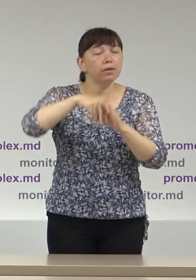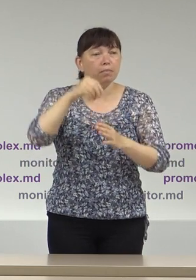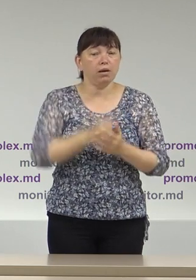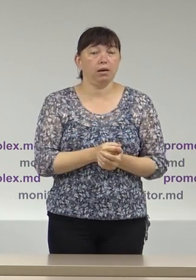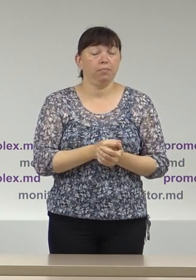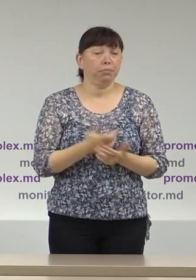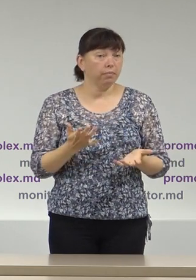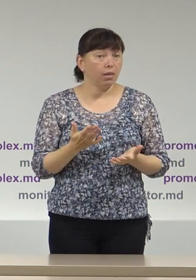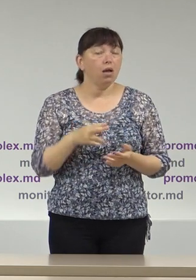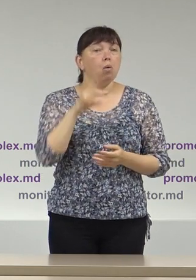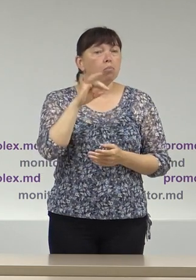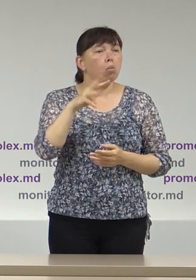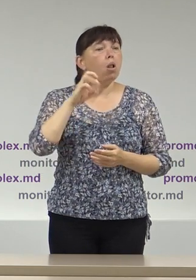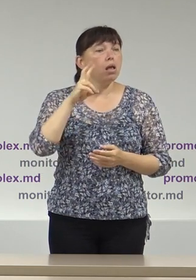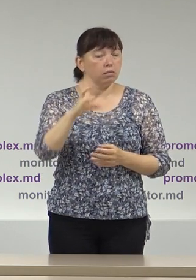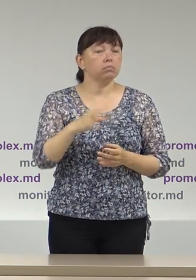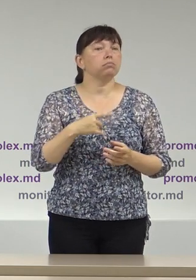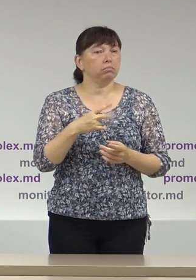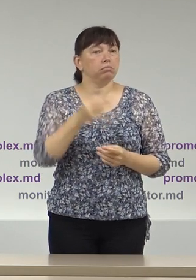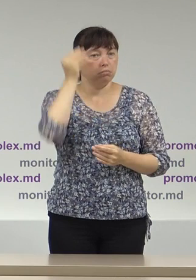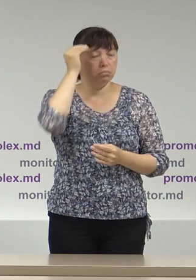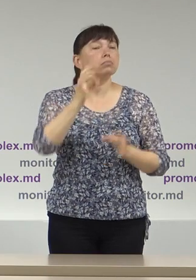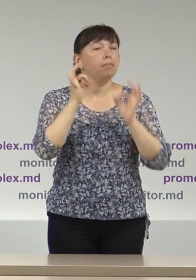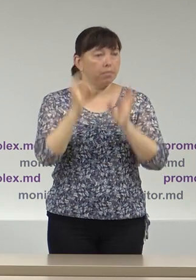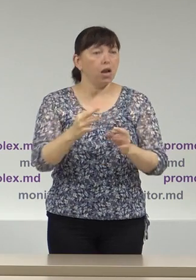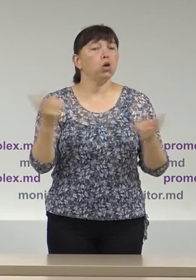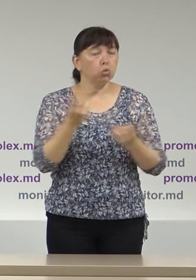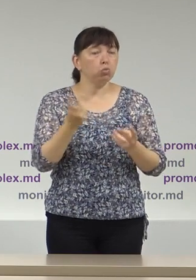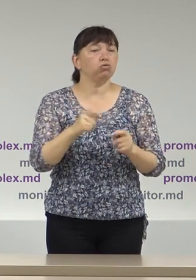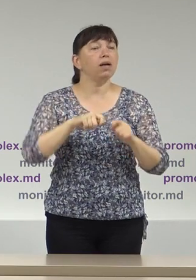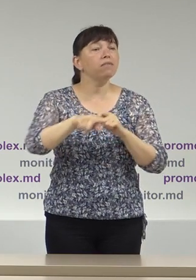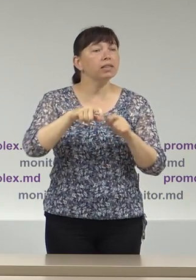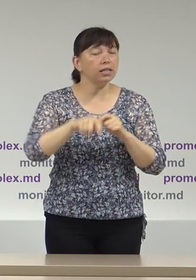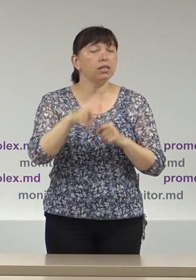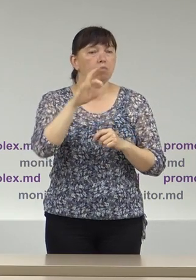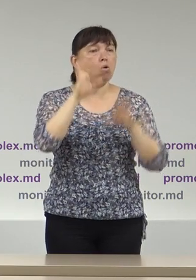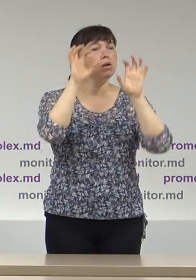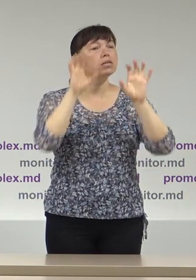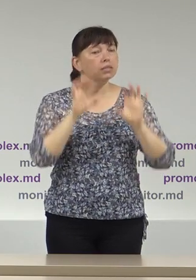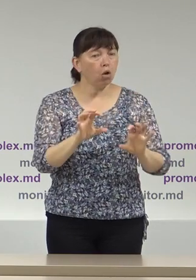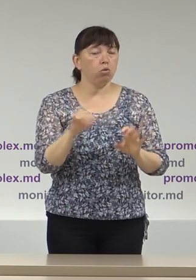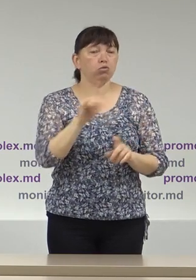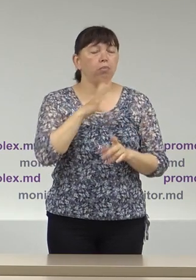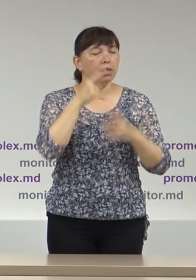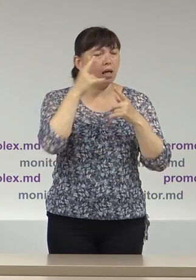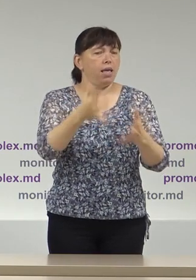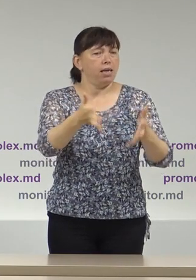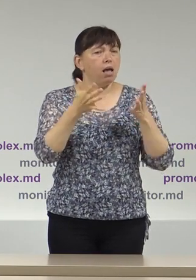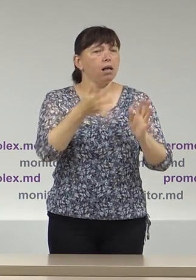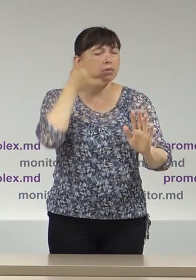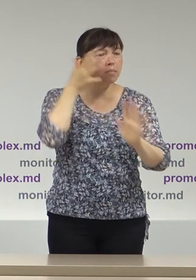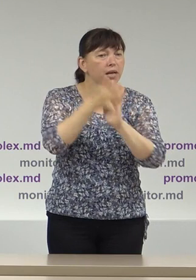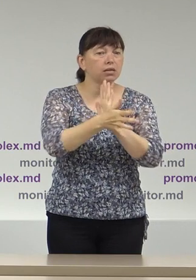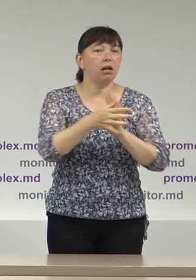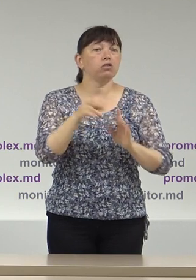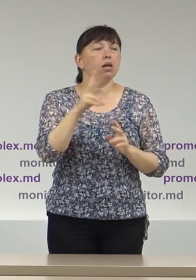Promolex susține necesitatea asigurării unui finanțări legale și transparente a partidilor politice